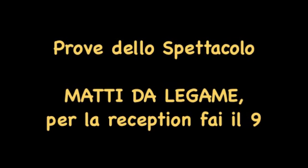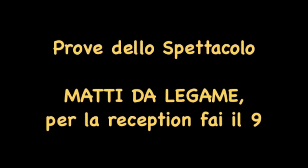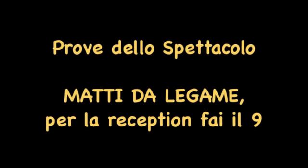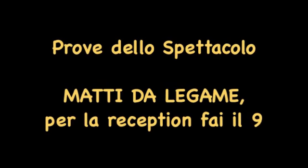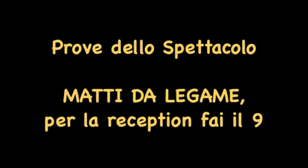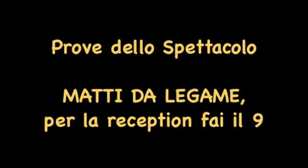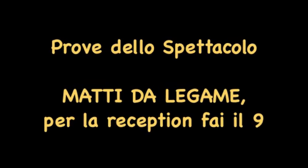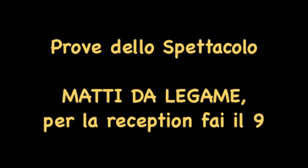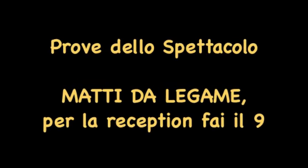Applausi. Grazie.